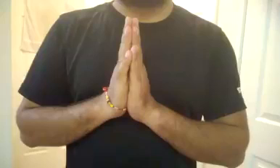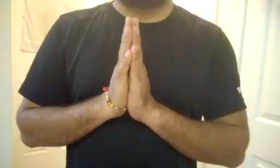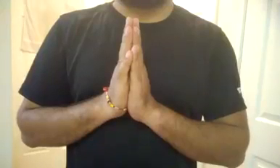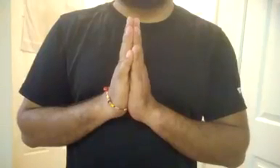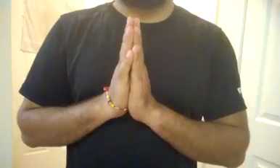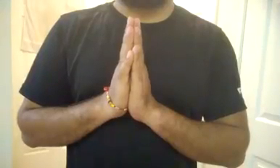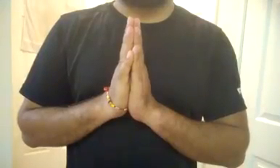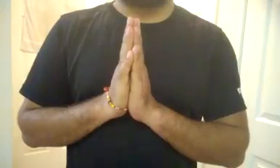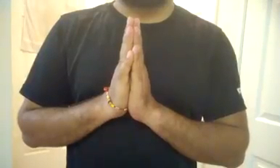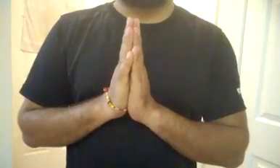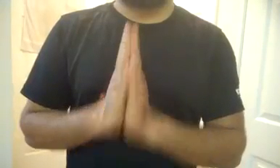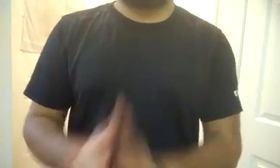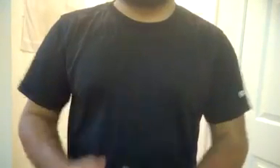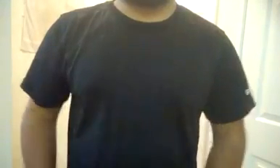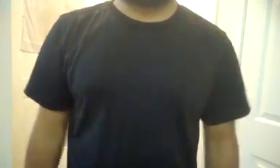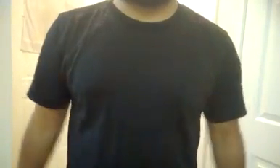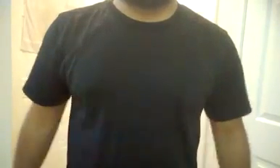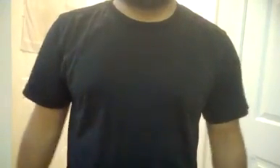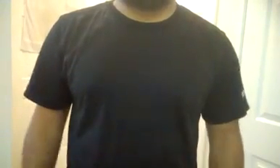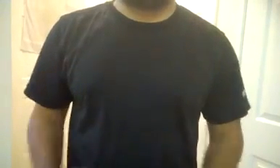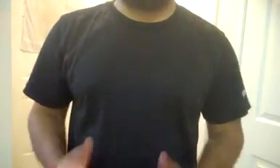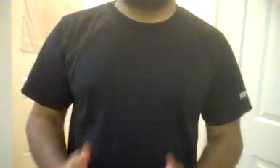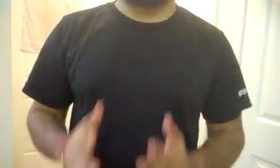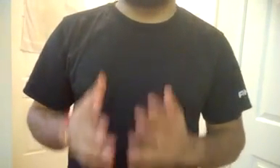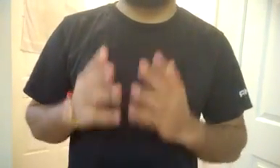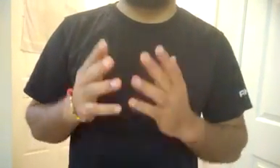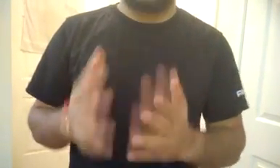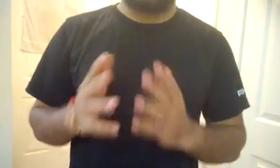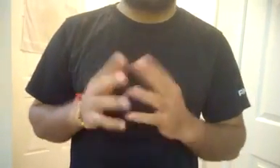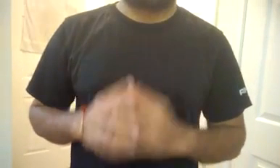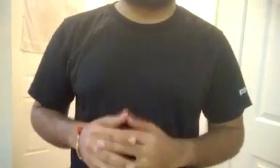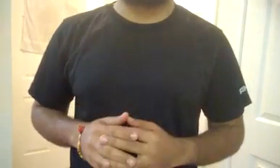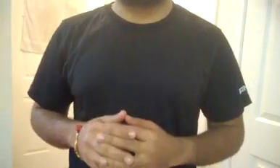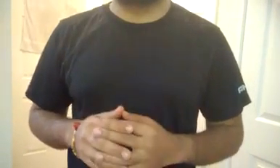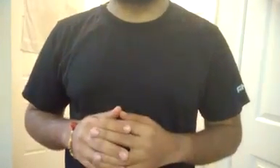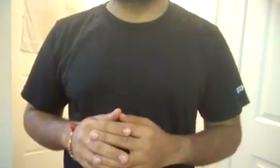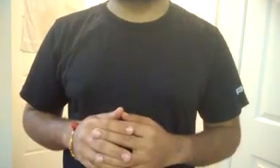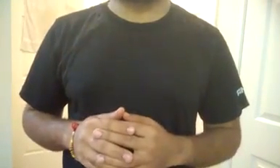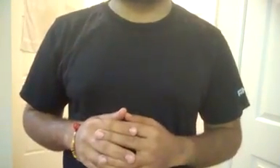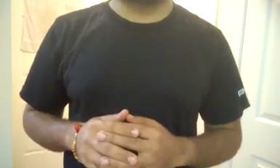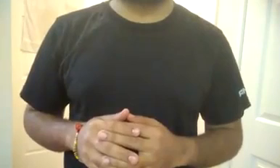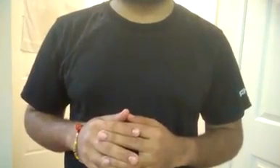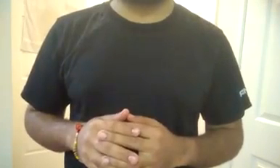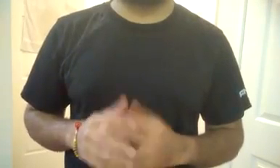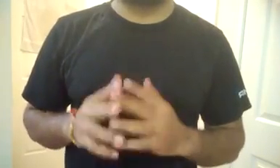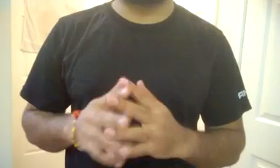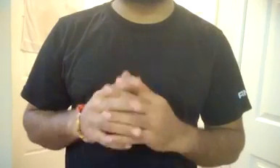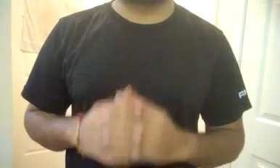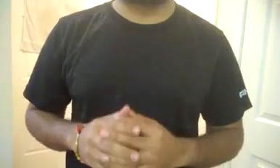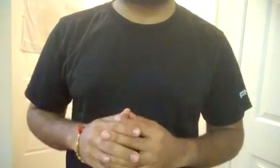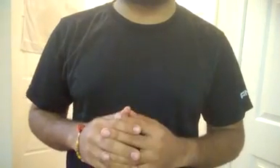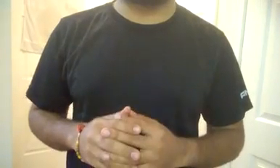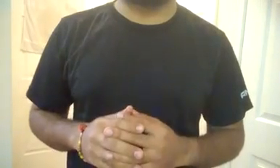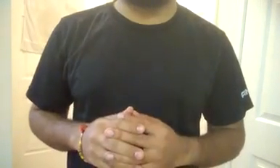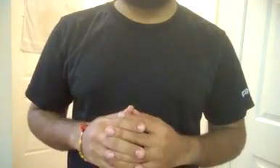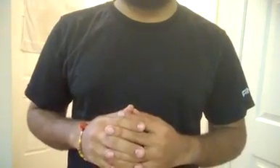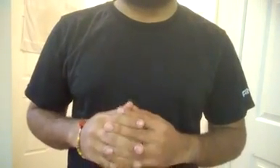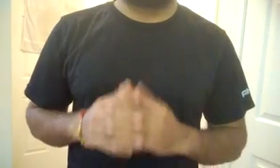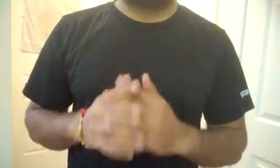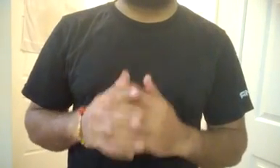आपकार केजरिवाल जी, मैं एक इंडियन जो पिछले कुछ सालों से अपने देश से दूर रह रहा हूँ, अपनी जॉब के कारण। और